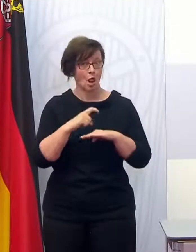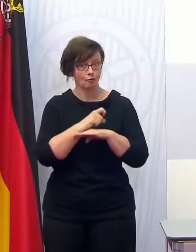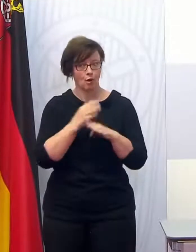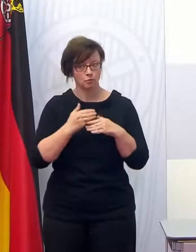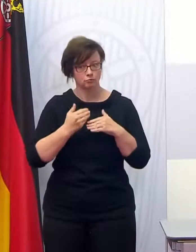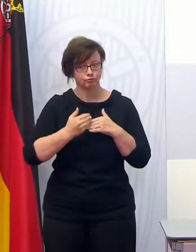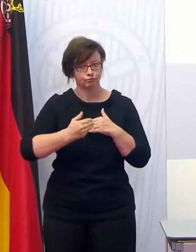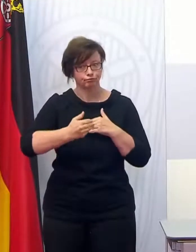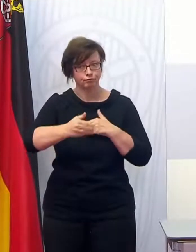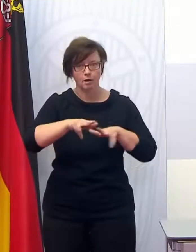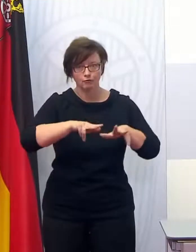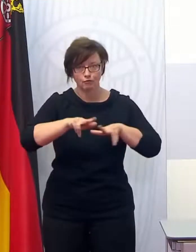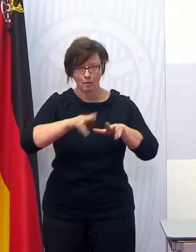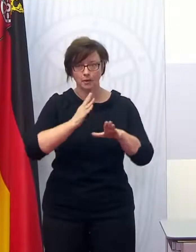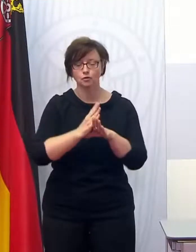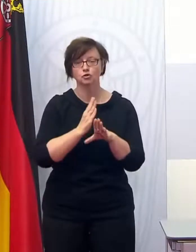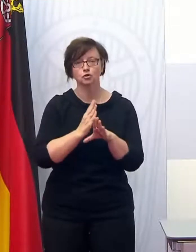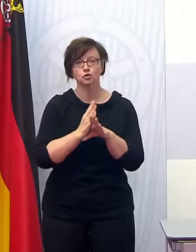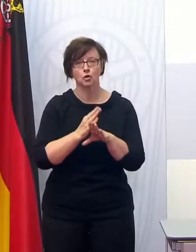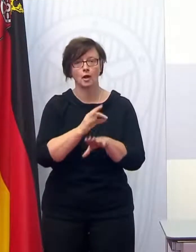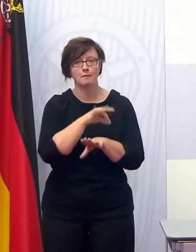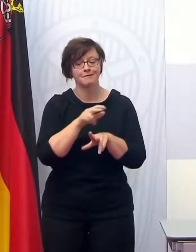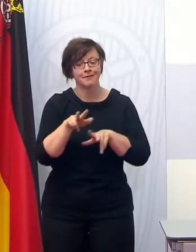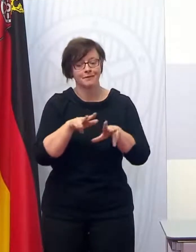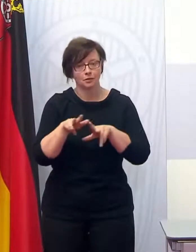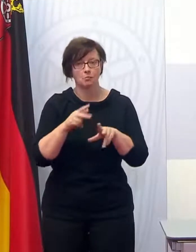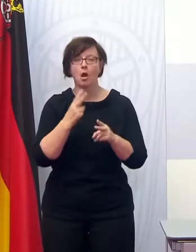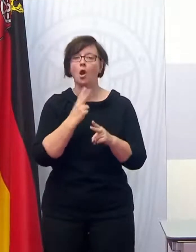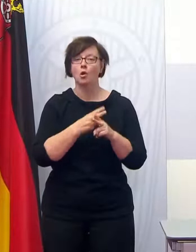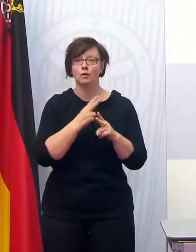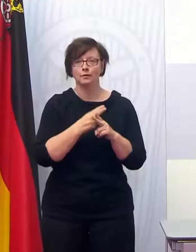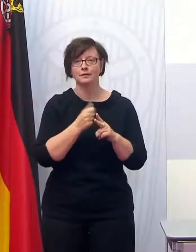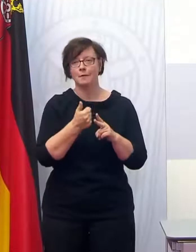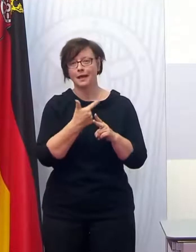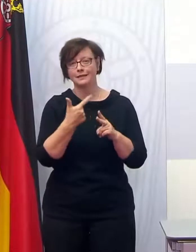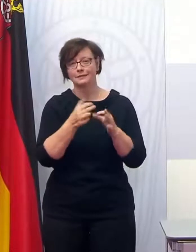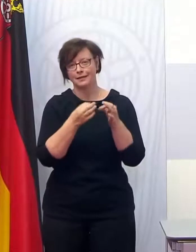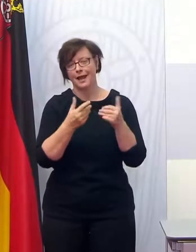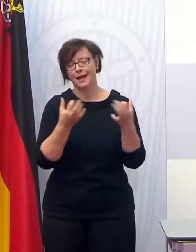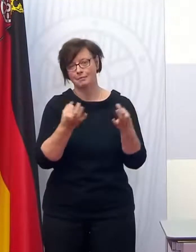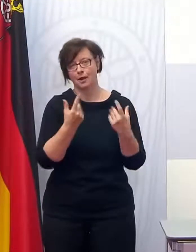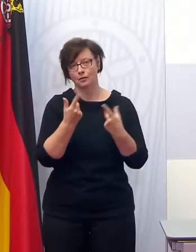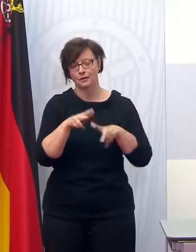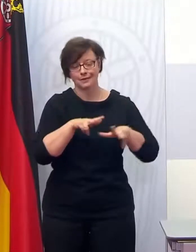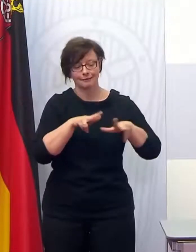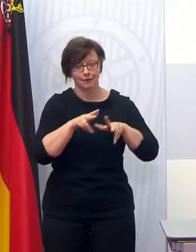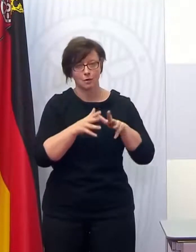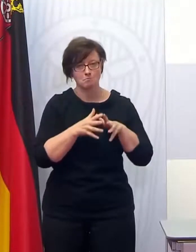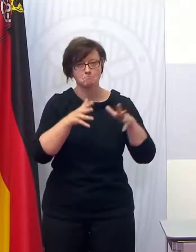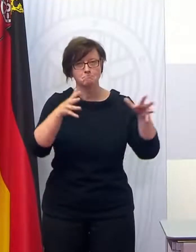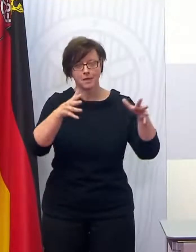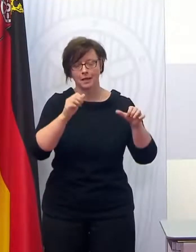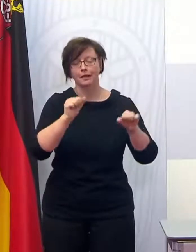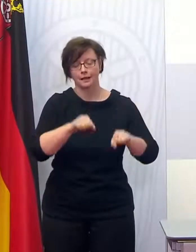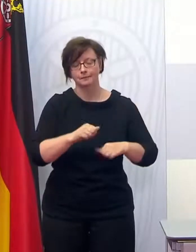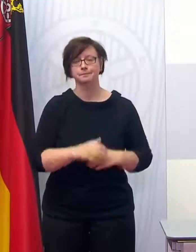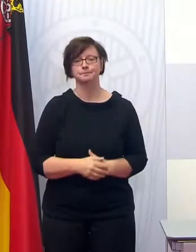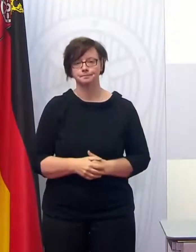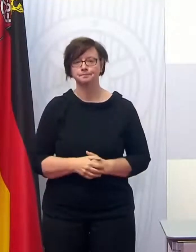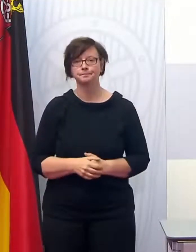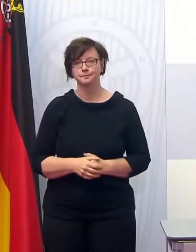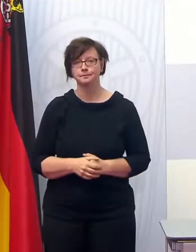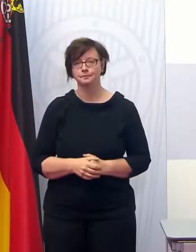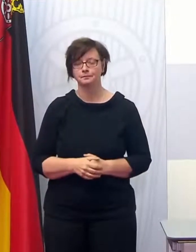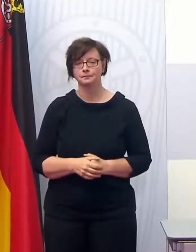sehr weit ist in der Vorbereitung, auch mit der Impfinfrastruktur und dass Ludwigshafen noch ein, zwei Tage braucht, um die Infrastruktur dann tatsächlich vor Ort auch zu etablieren.